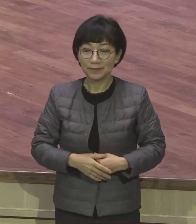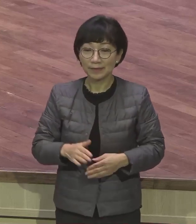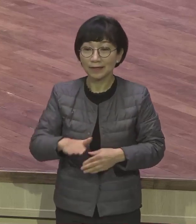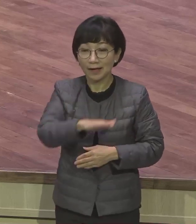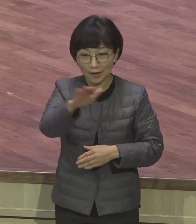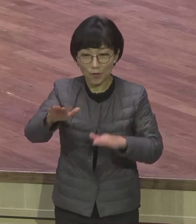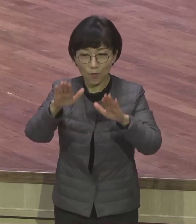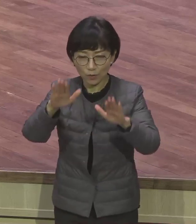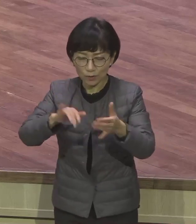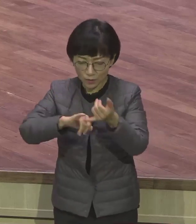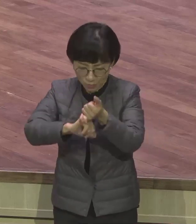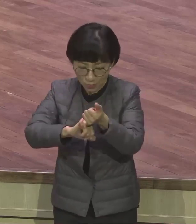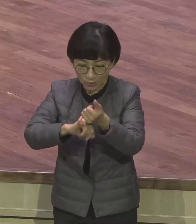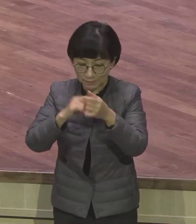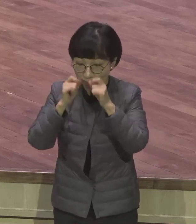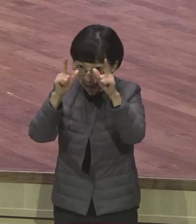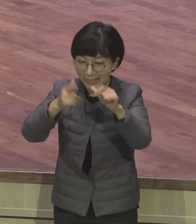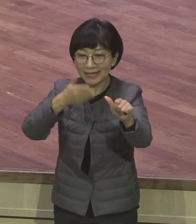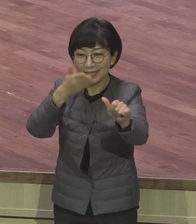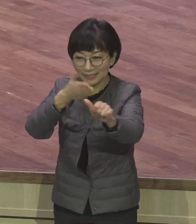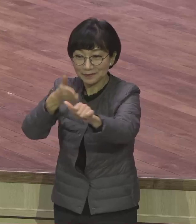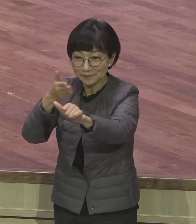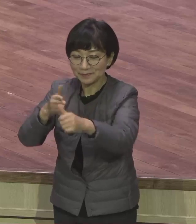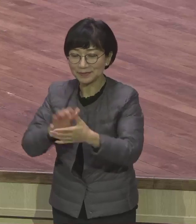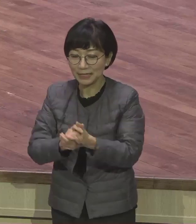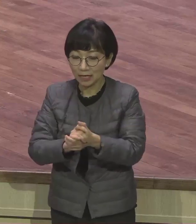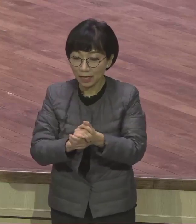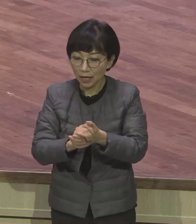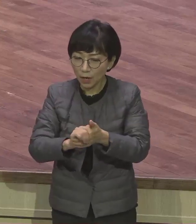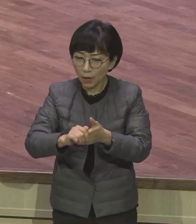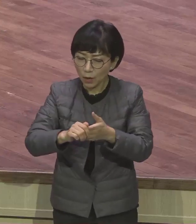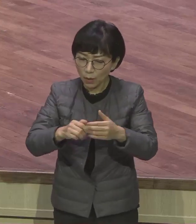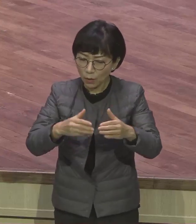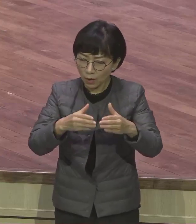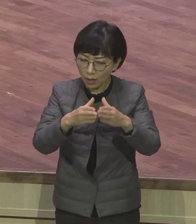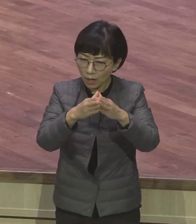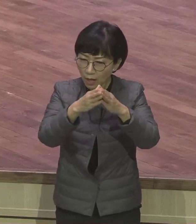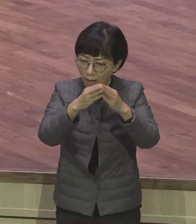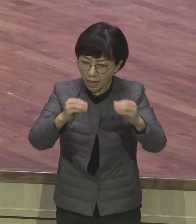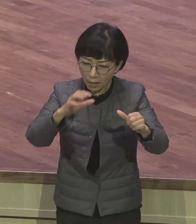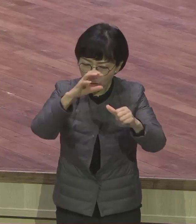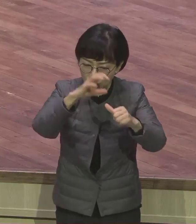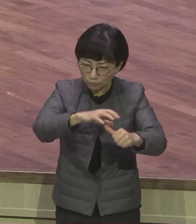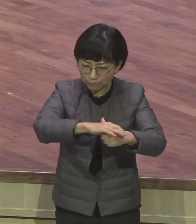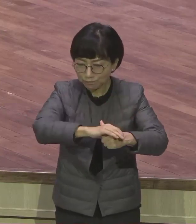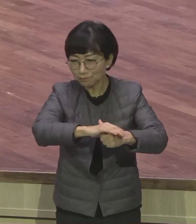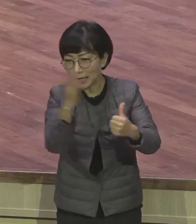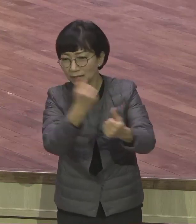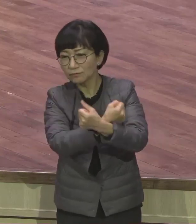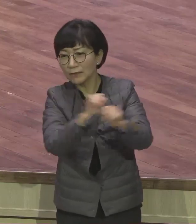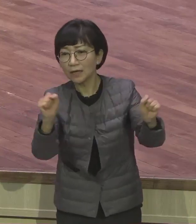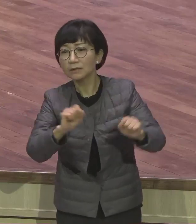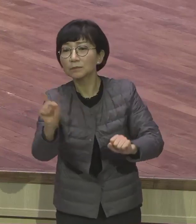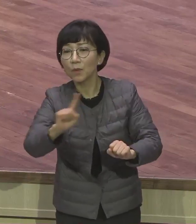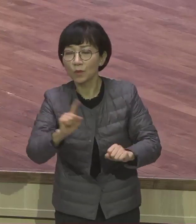발견하시기를 바랍니다. 출애굽이라는 표현이 뭡니까? 영적으로 말하면 구원을 합니다. 출애굽.